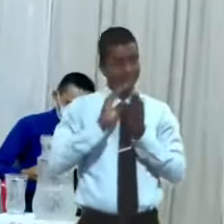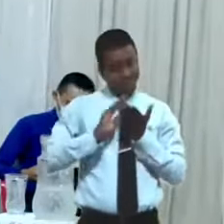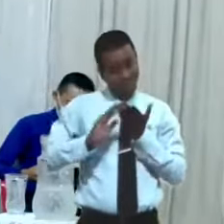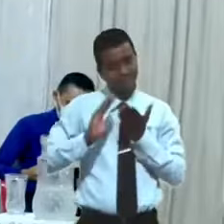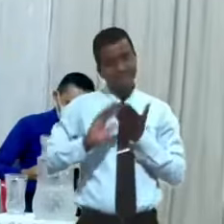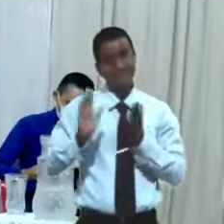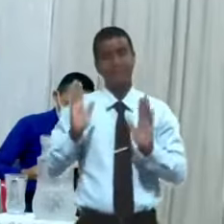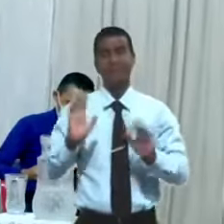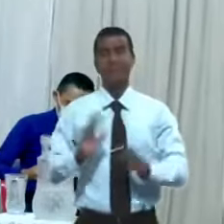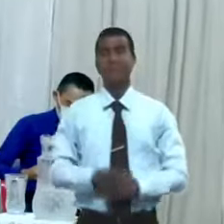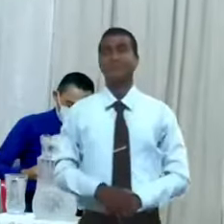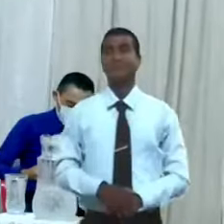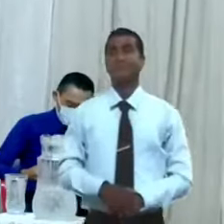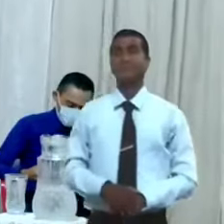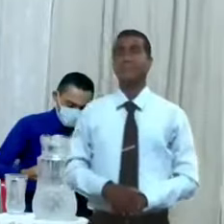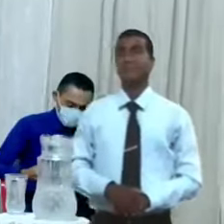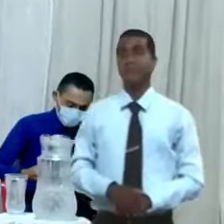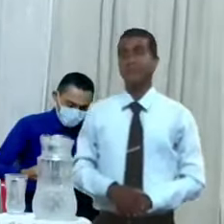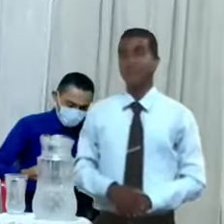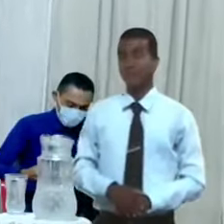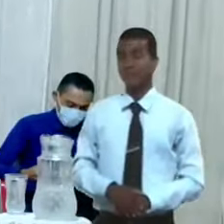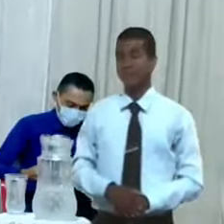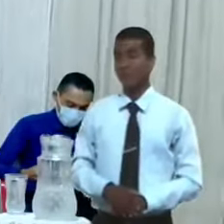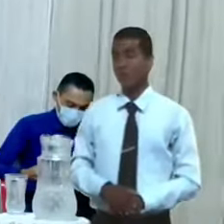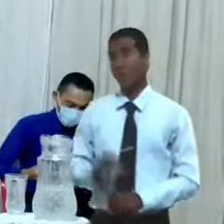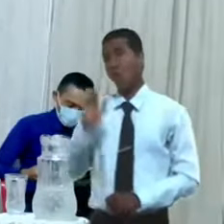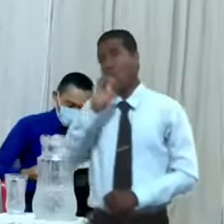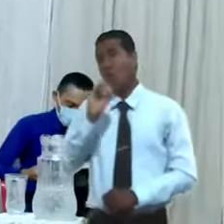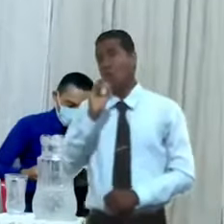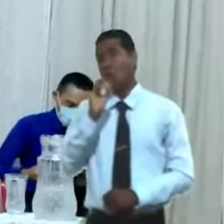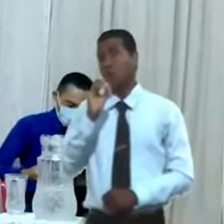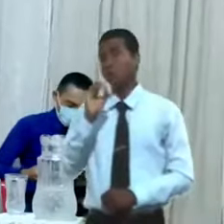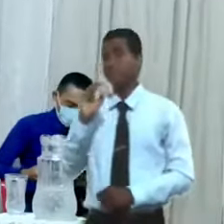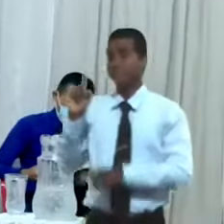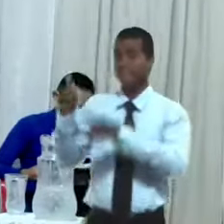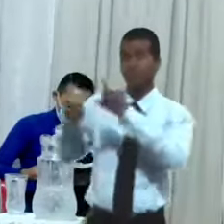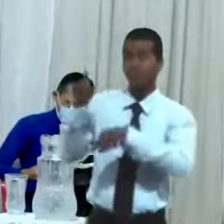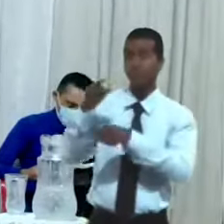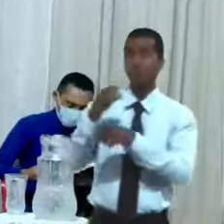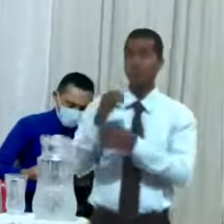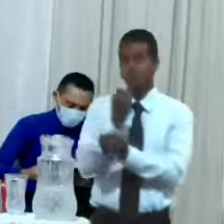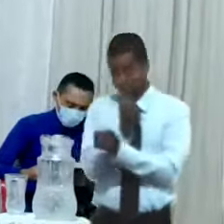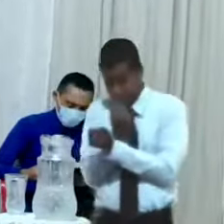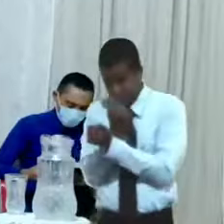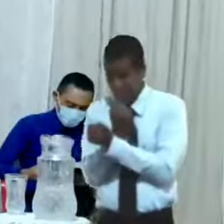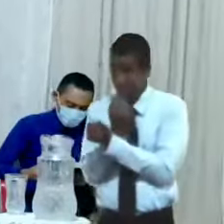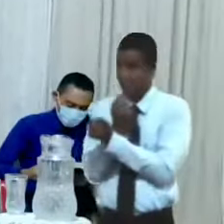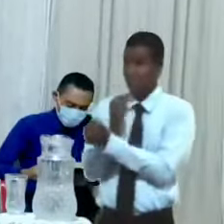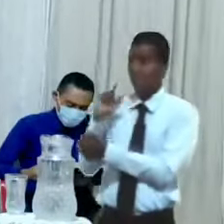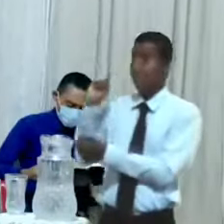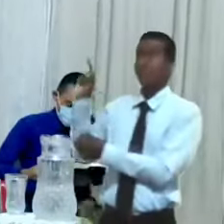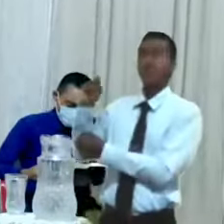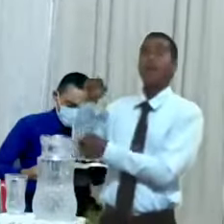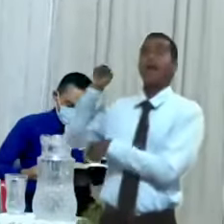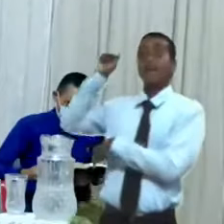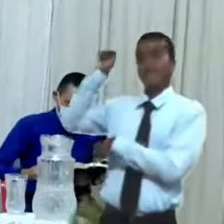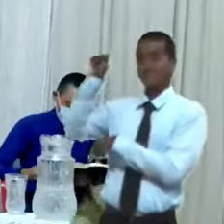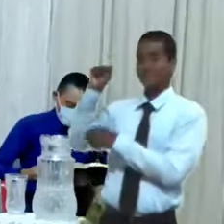Entonces, si se van lejos, los llevan cautivos, y ellos allá donde estén cautivos,